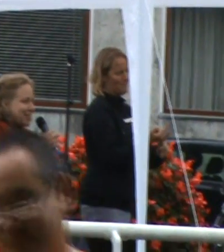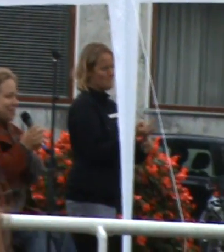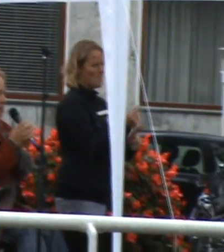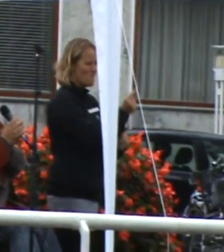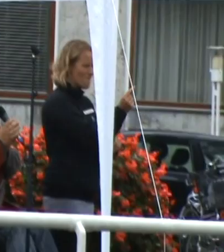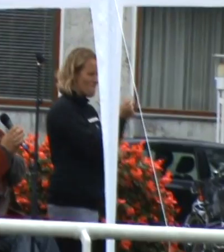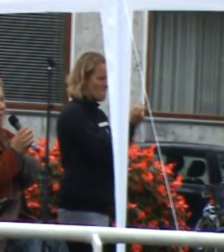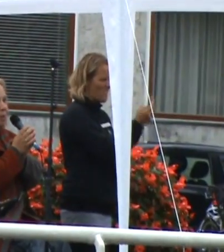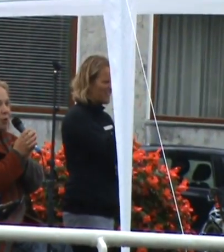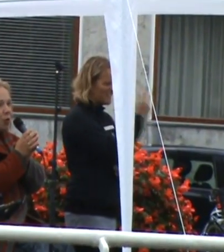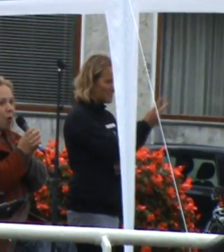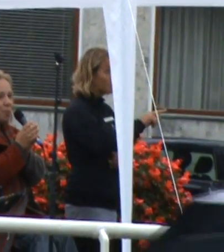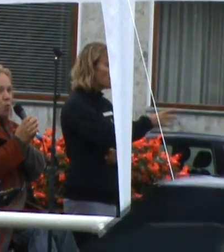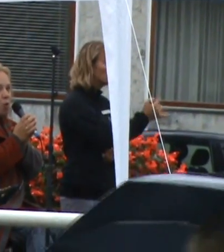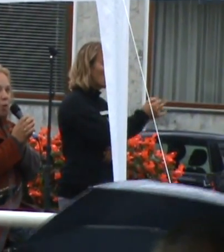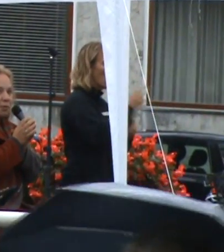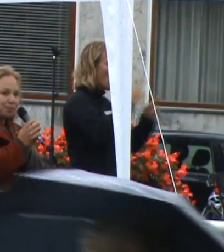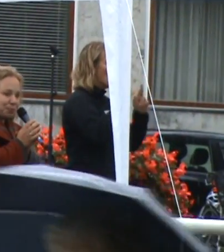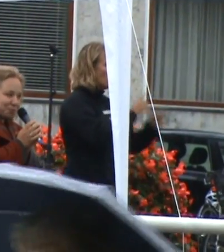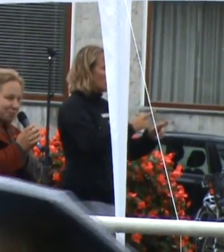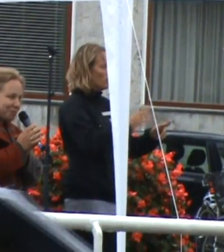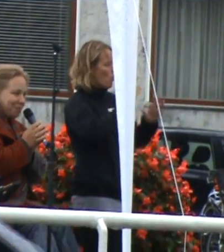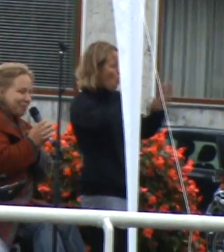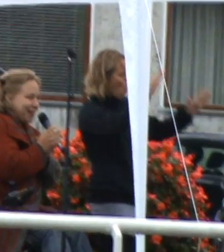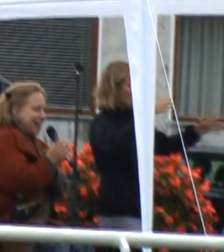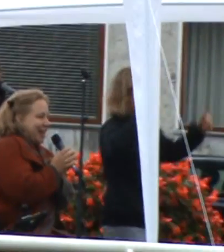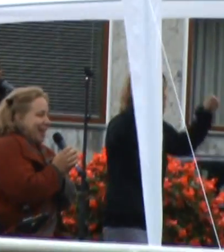ellers håber jeg på et ordentligt burup.